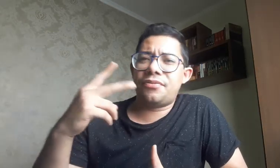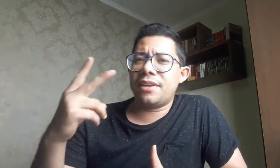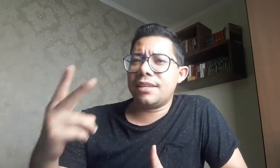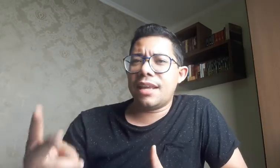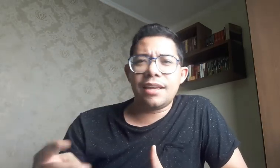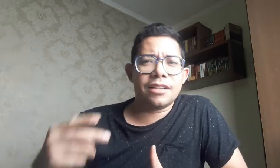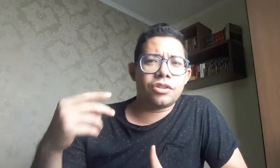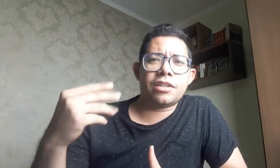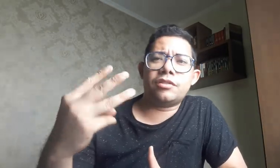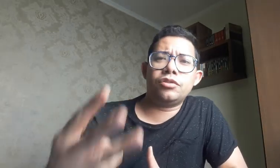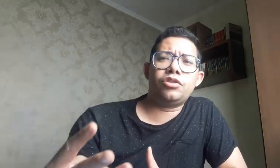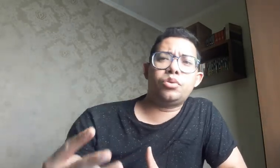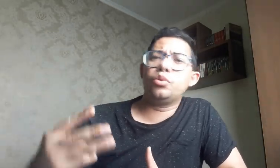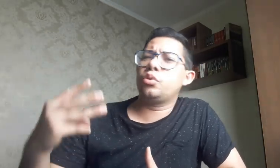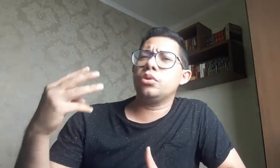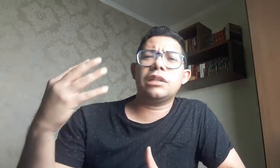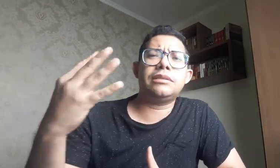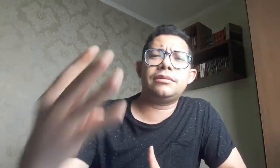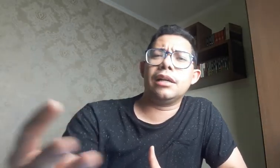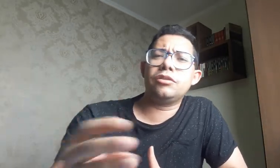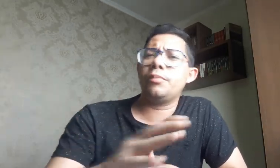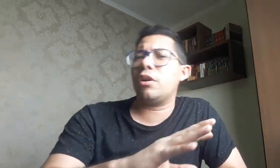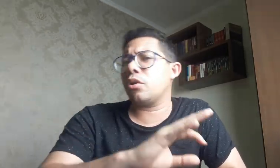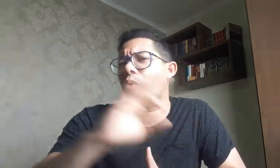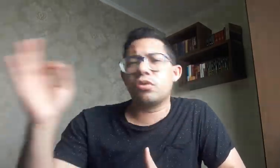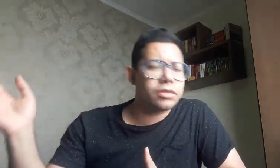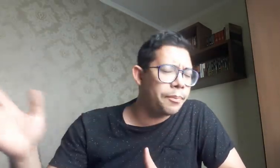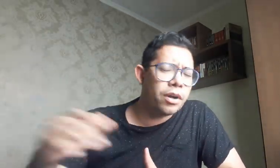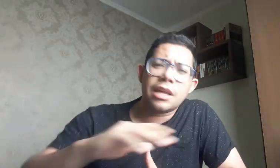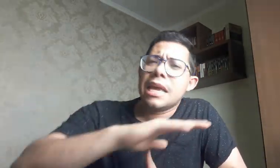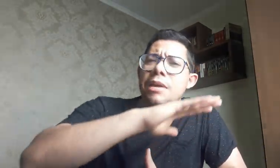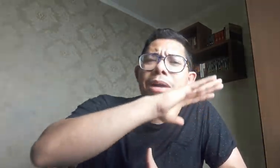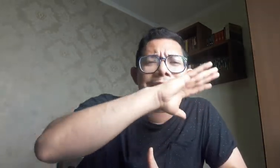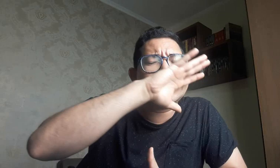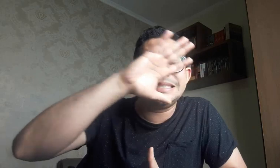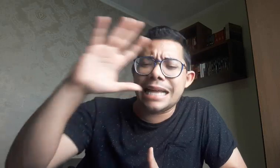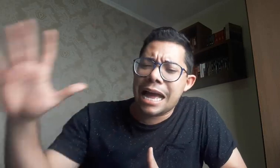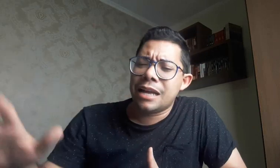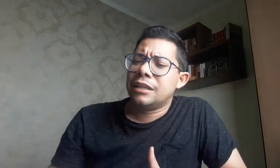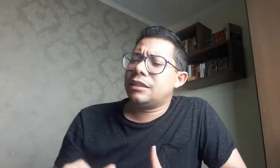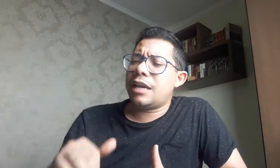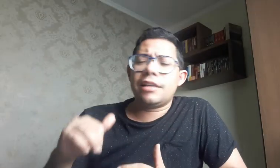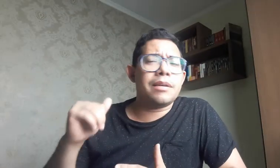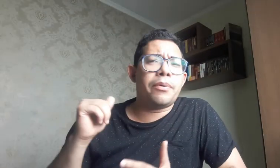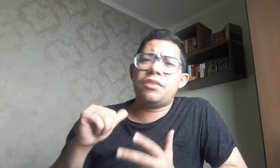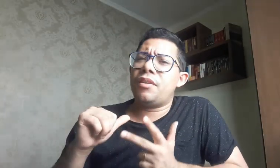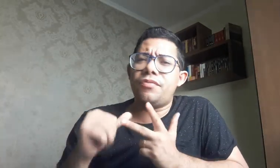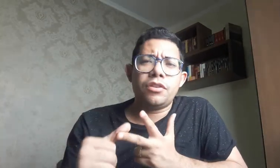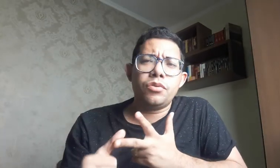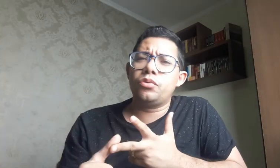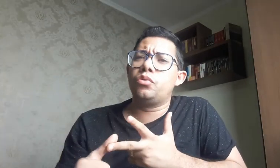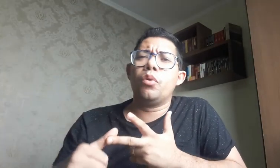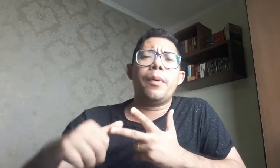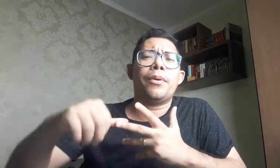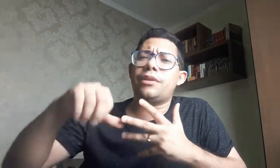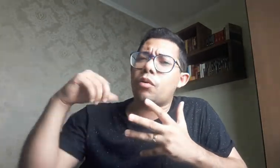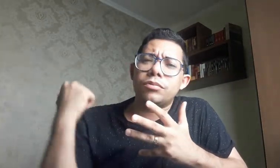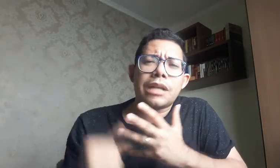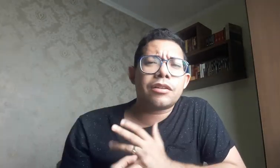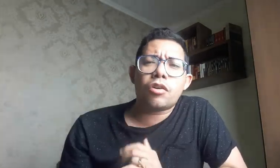FENEZ, Associação de Surdos, Curta Distância, o melhor curso que você pode imaginar. Você pode ver vídeos no YouTube, pode ter contato com a